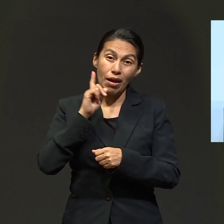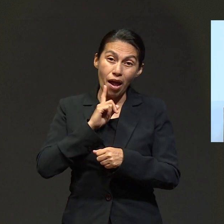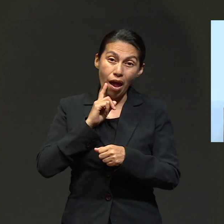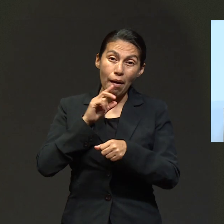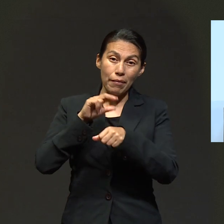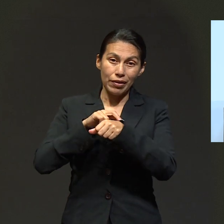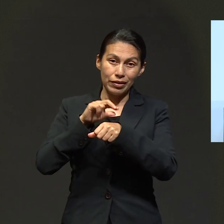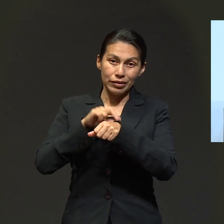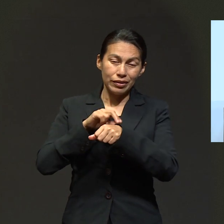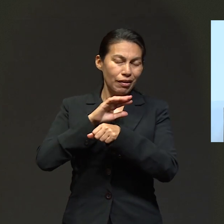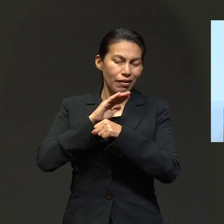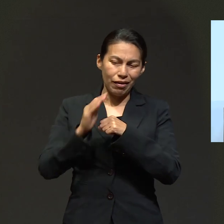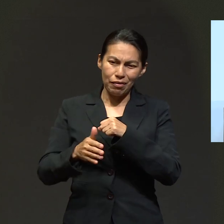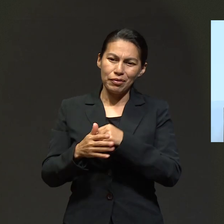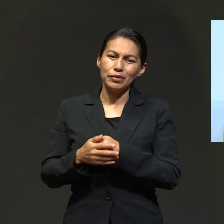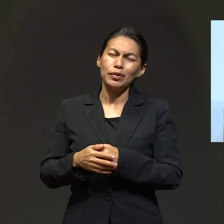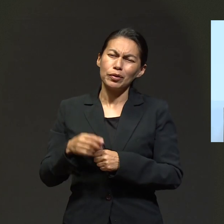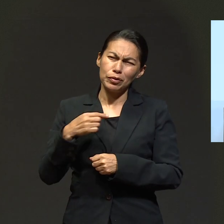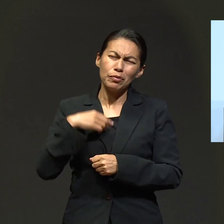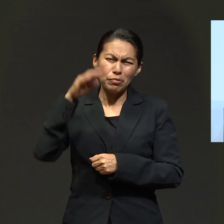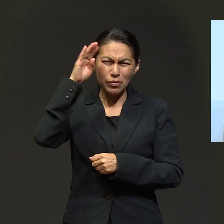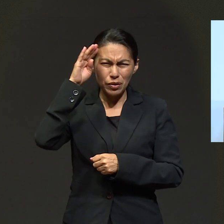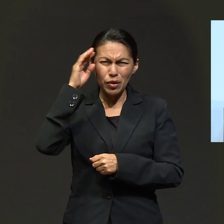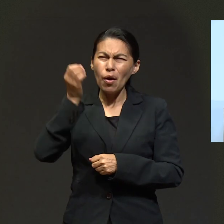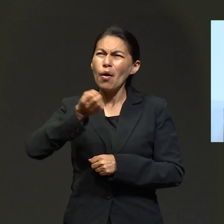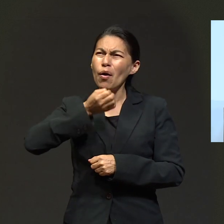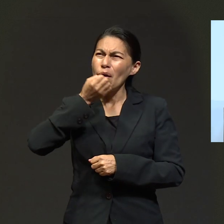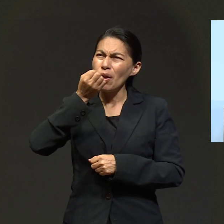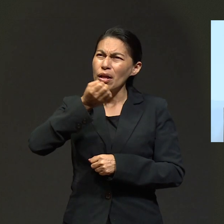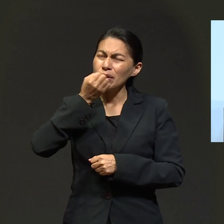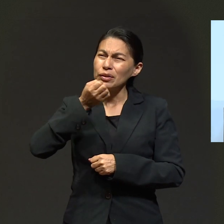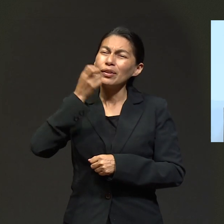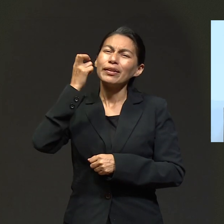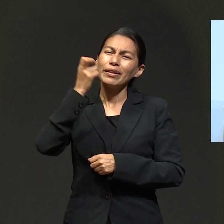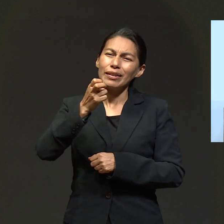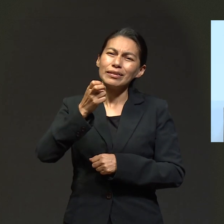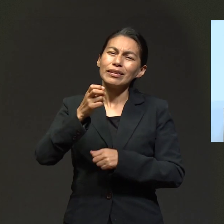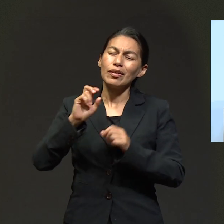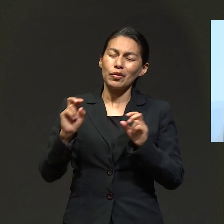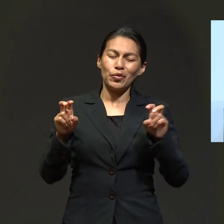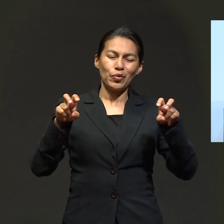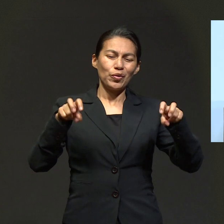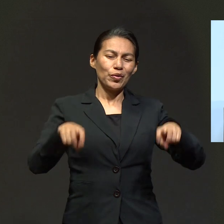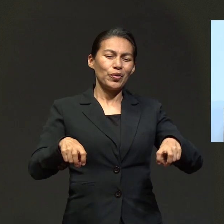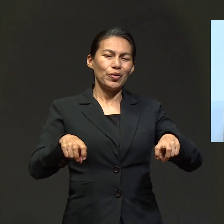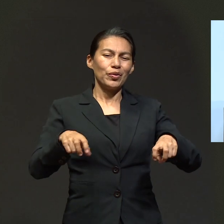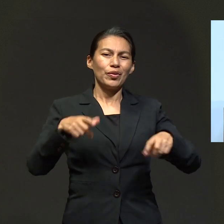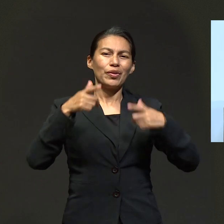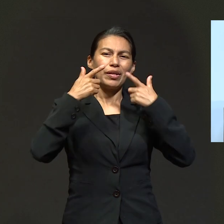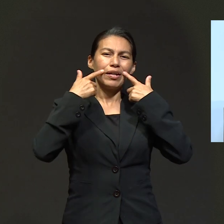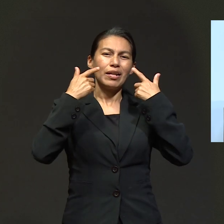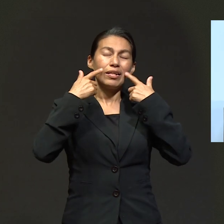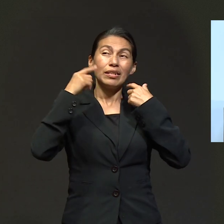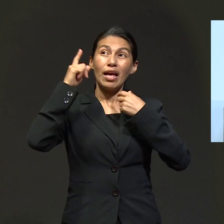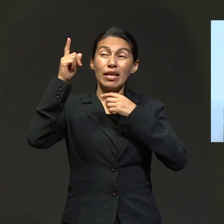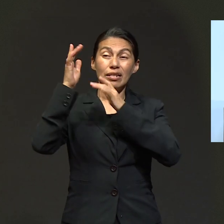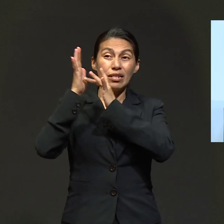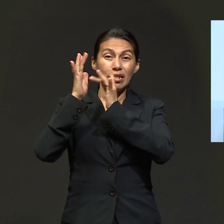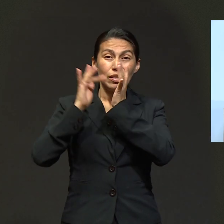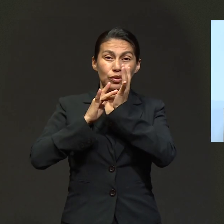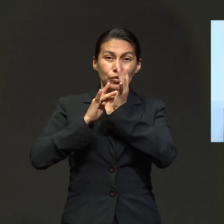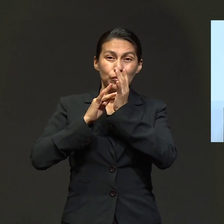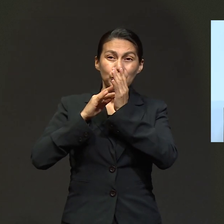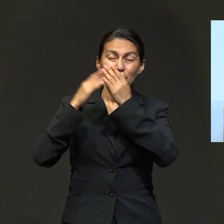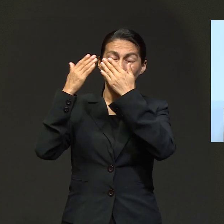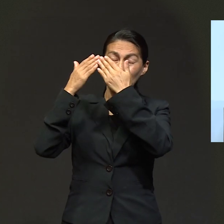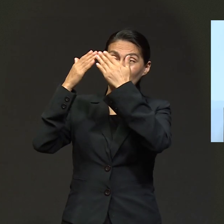medicina, solo por la gracia de Cristo. Así que para mí la oración es una llave que abre el trono de la gracia, donde está